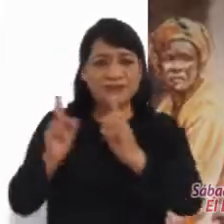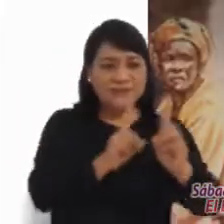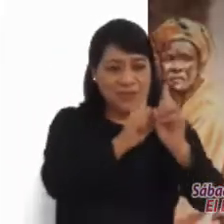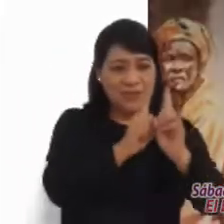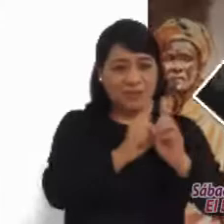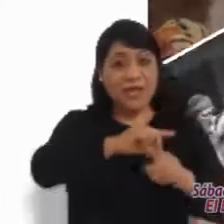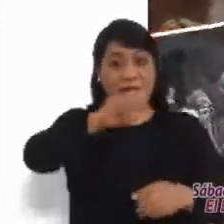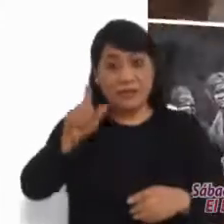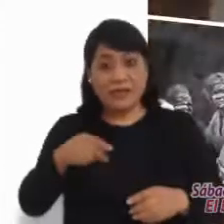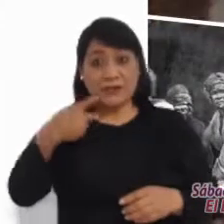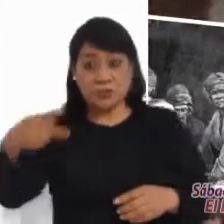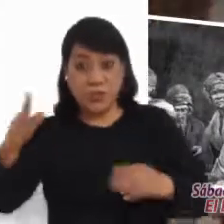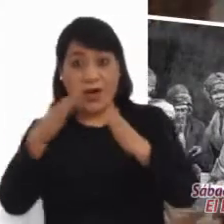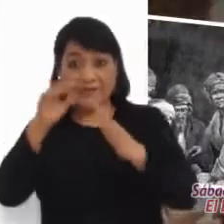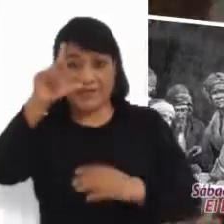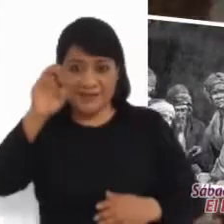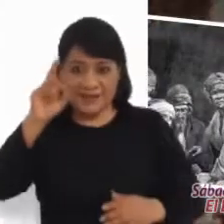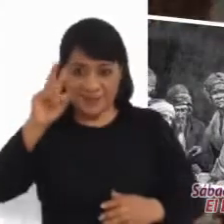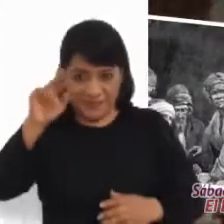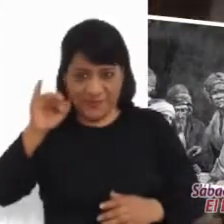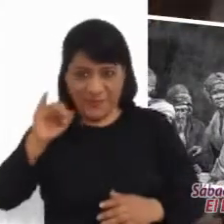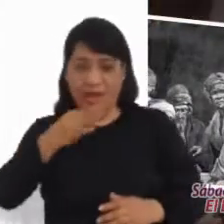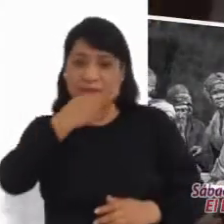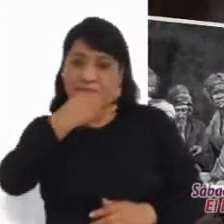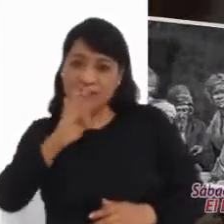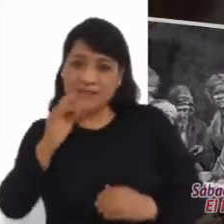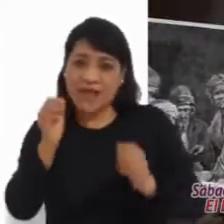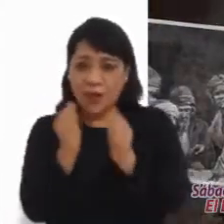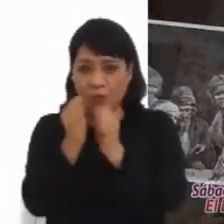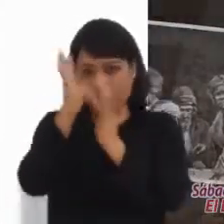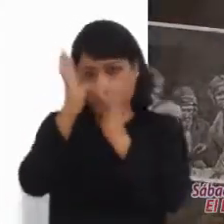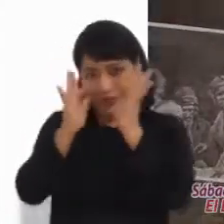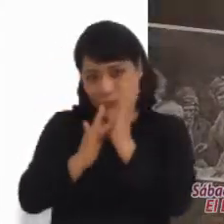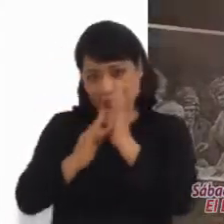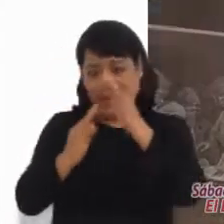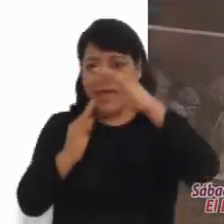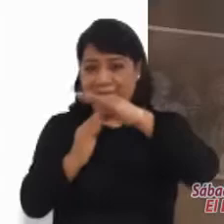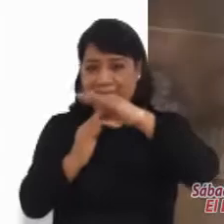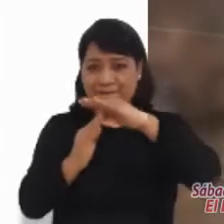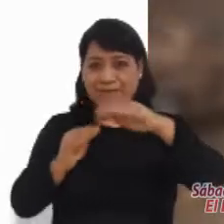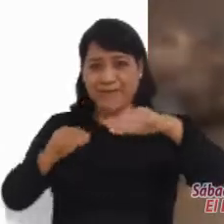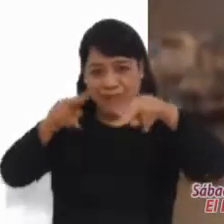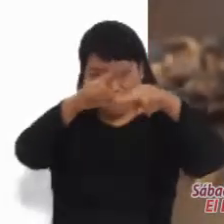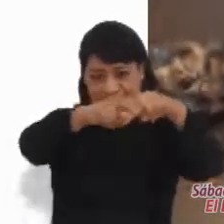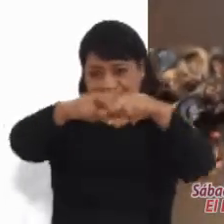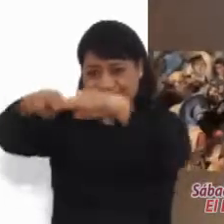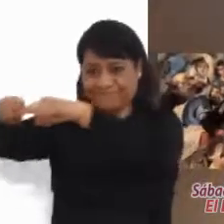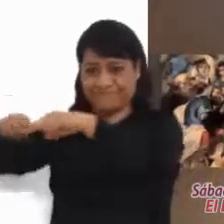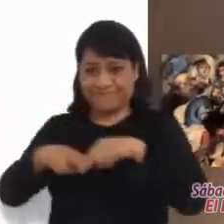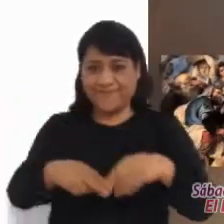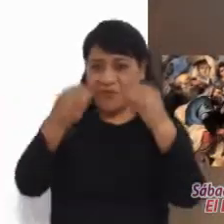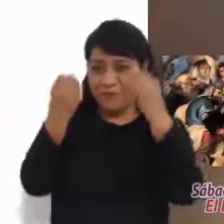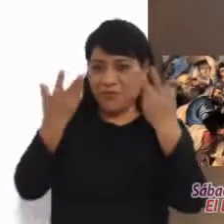Leví ofreció en su casa un gran banquete en honor de Jesús, y estaban a la mesa con ellos un gran número de